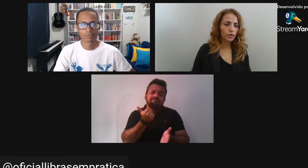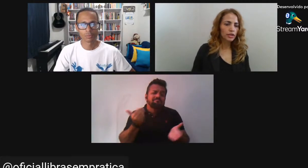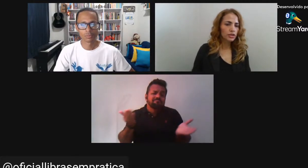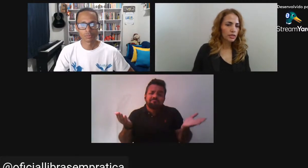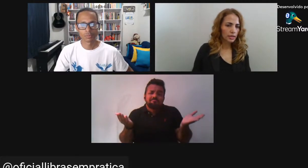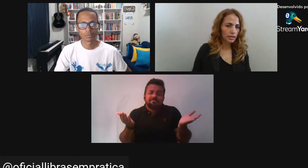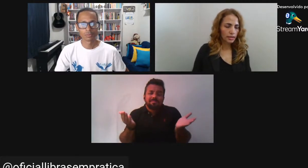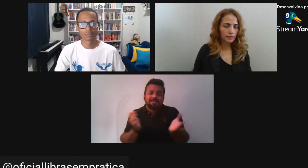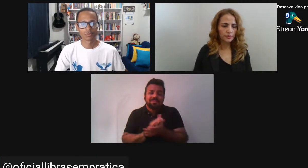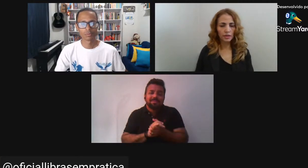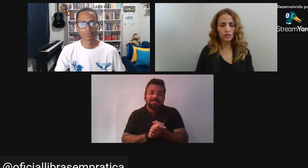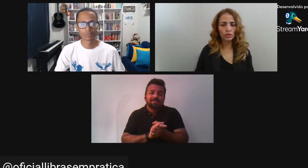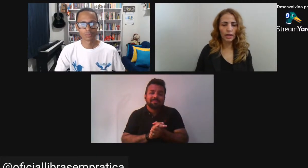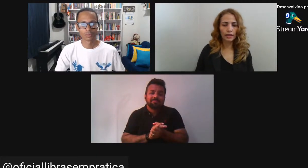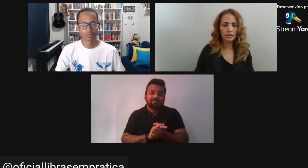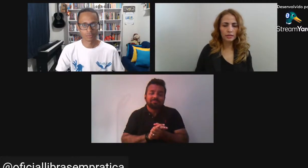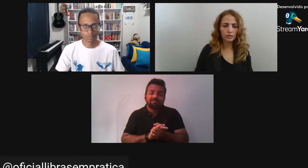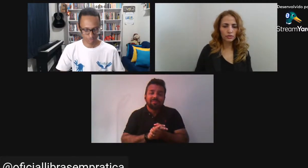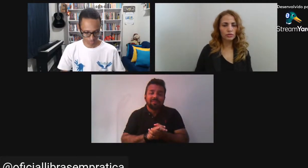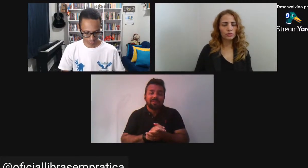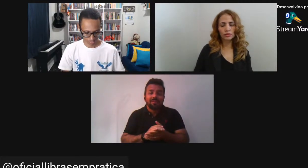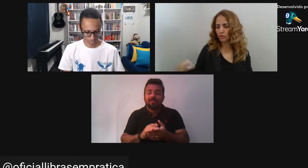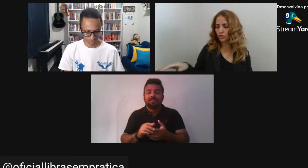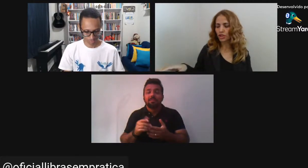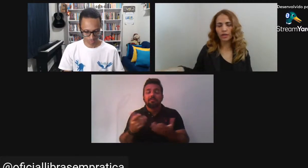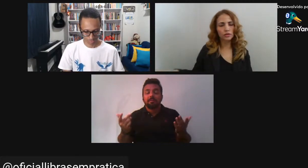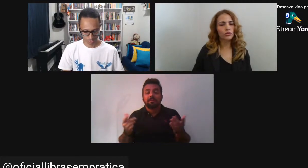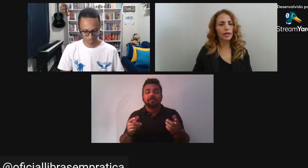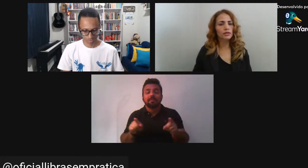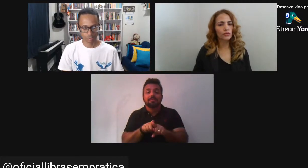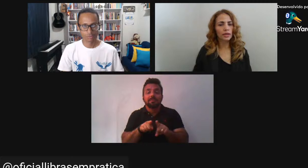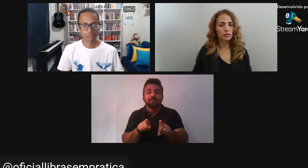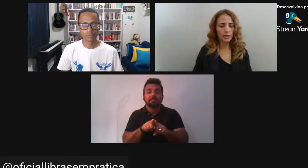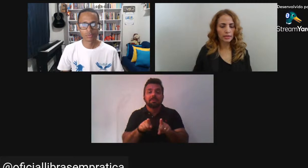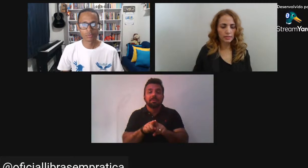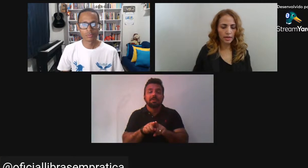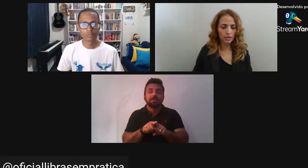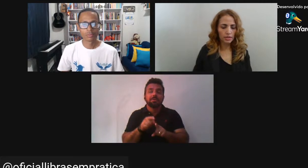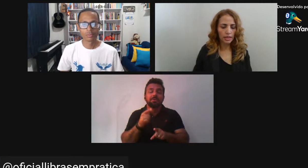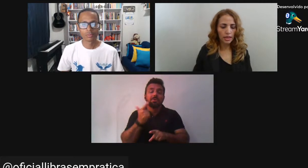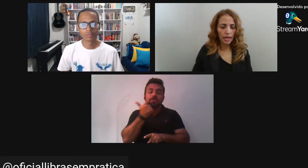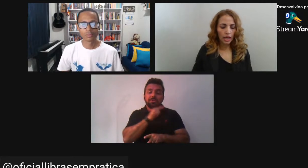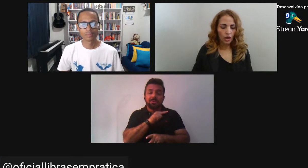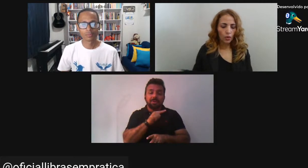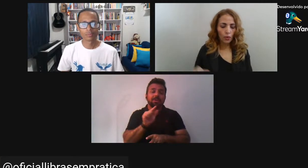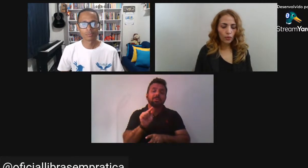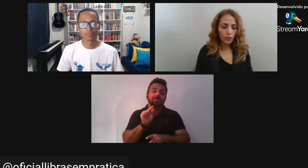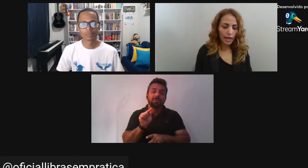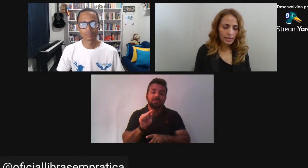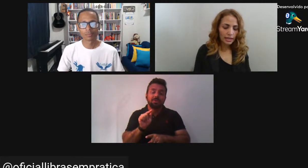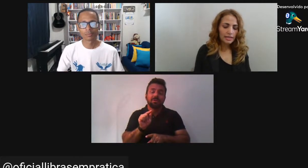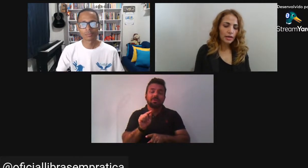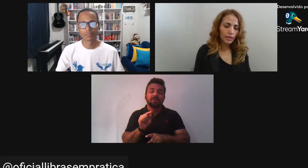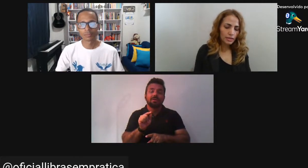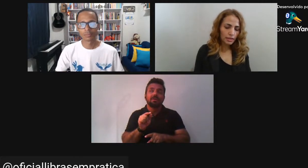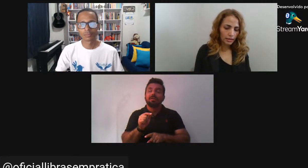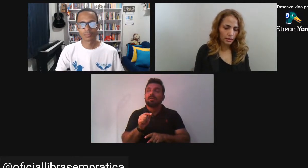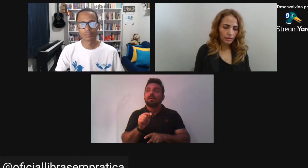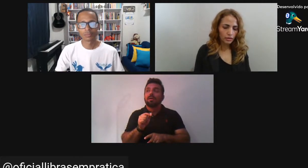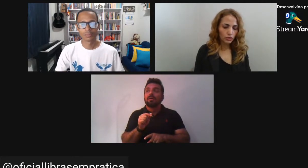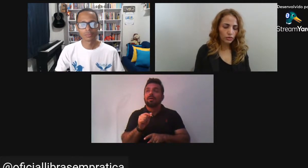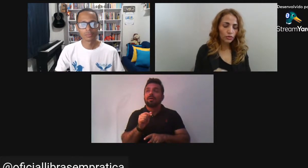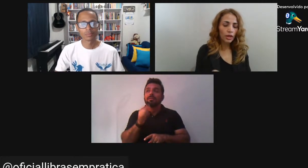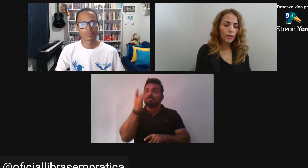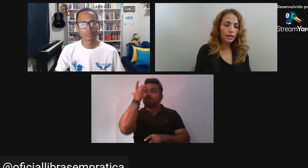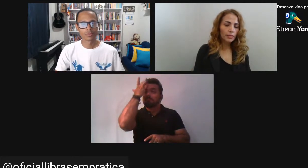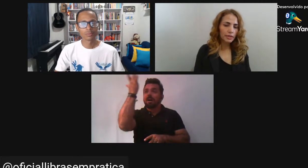Políticas E estruturais Dos direitos autorais Voltados para essas imagens A seleção em si